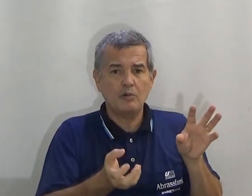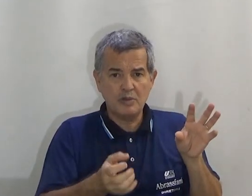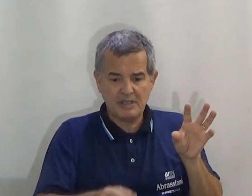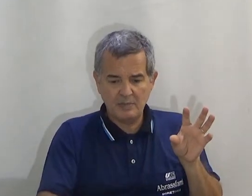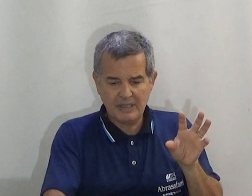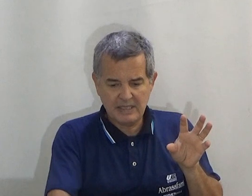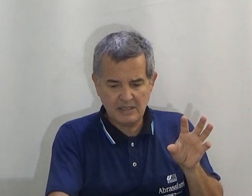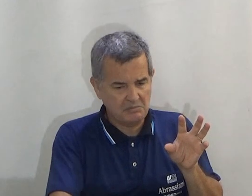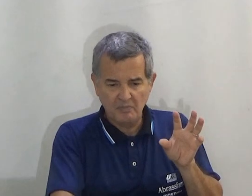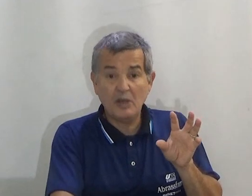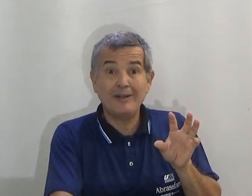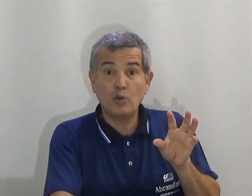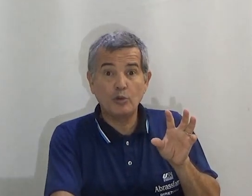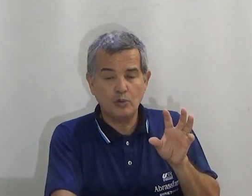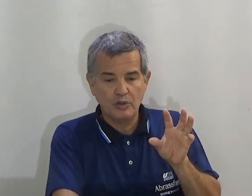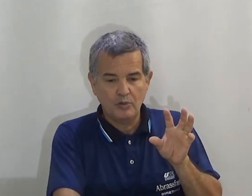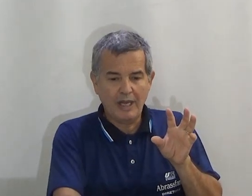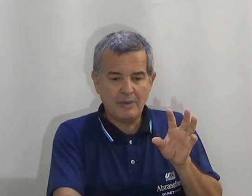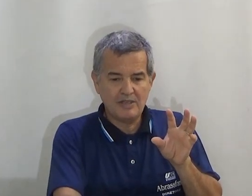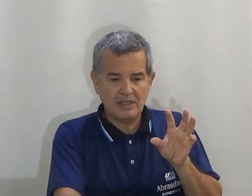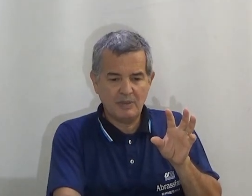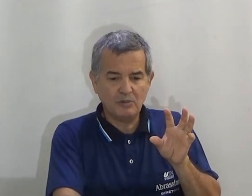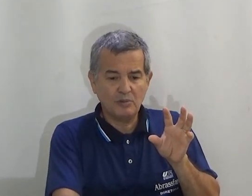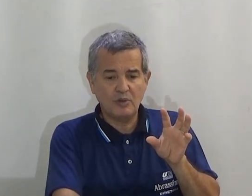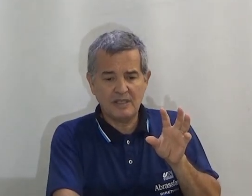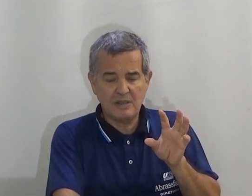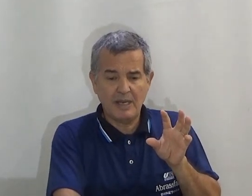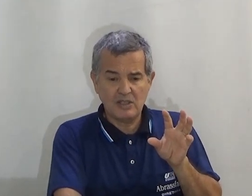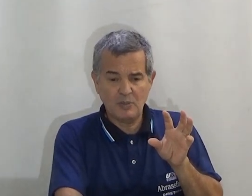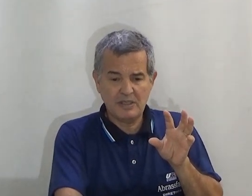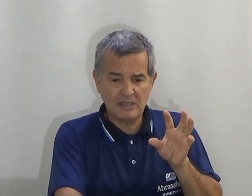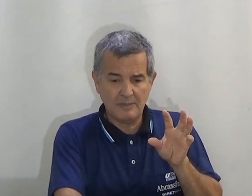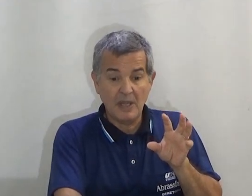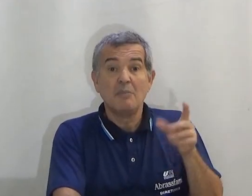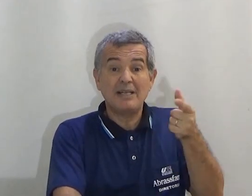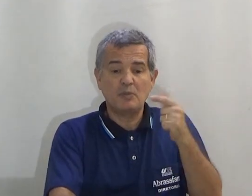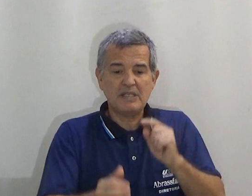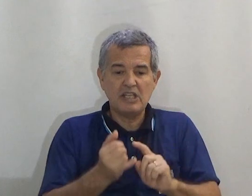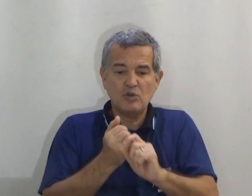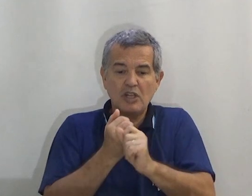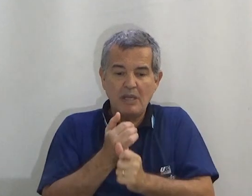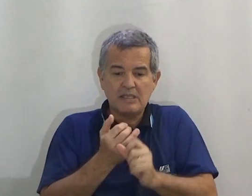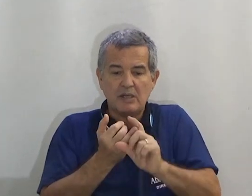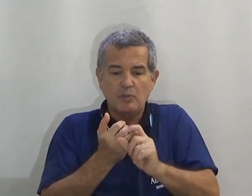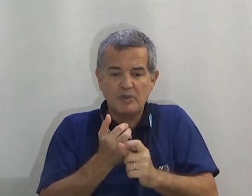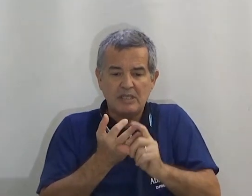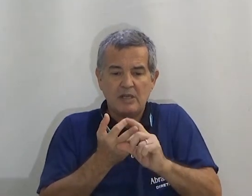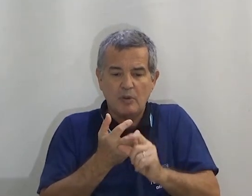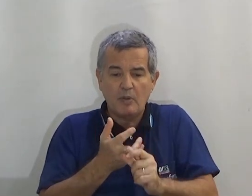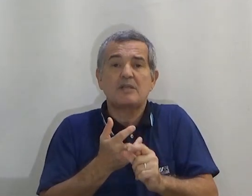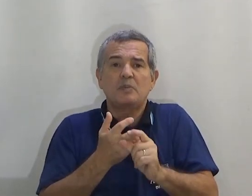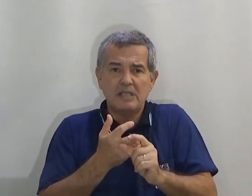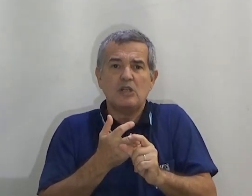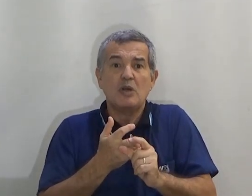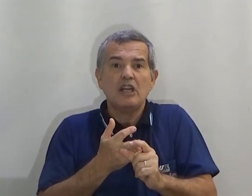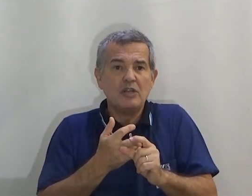alguma coisa que precise. Não é toda a imagem. Não são todas as imagens que eu preciso. Mas eu preciso. Dimensão. Posição.